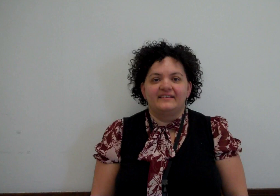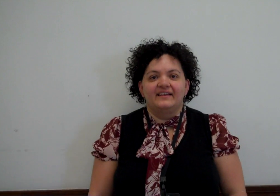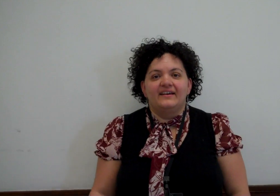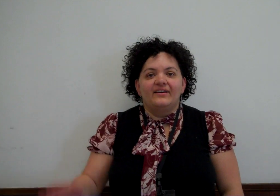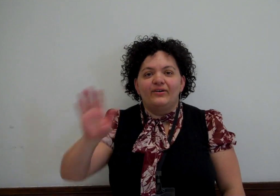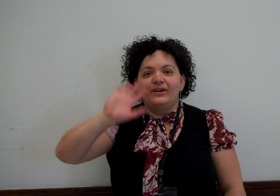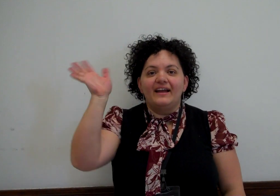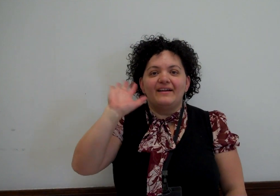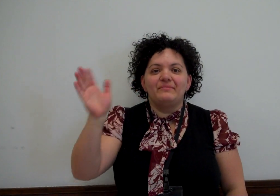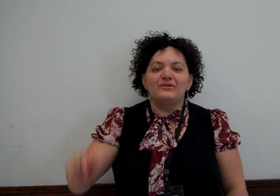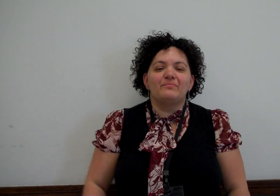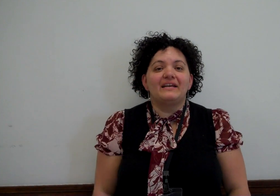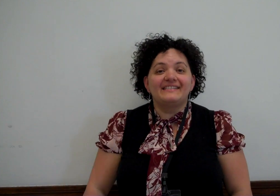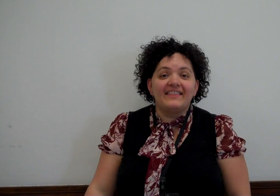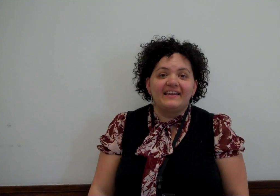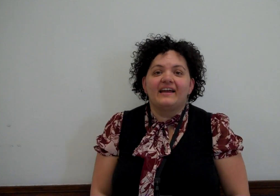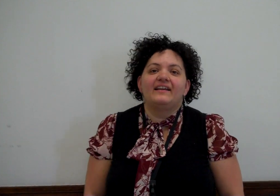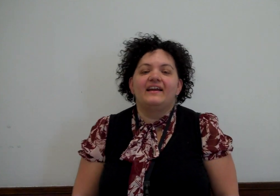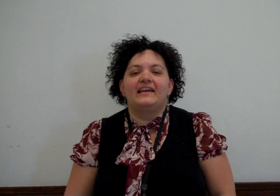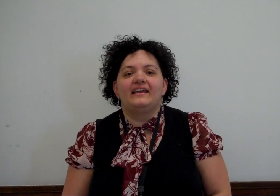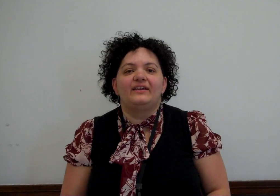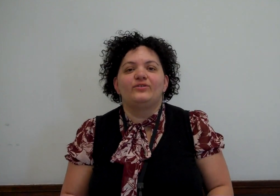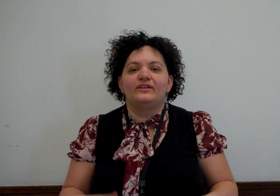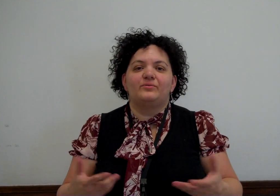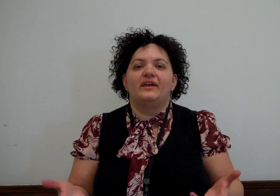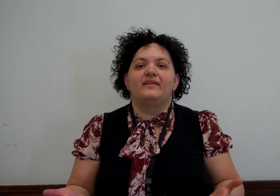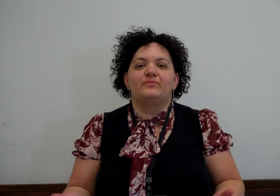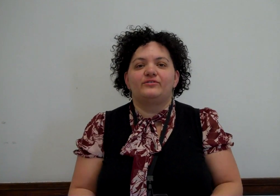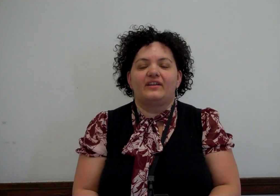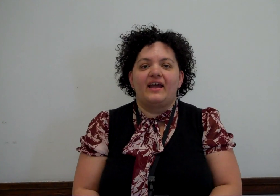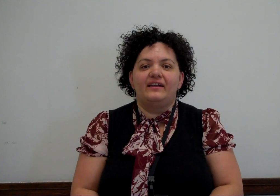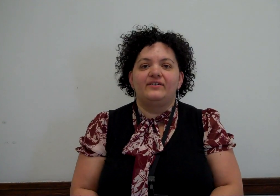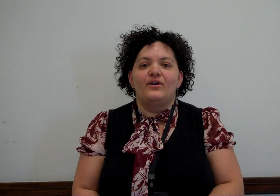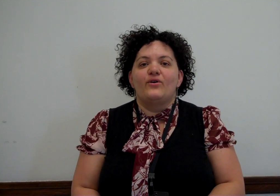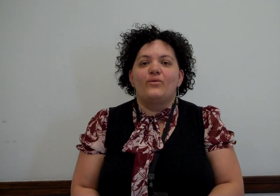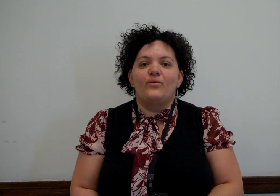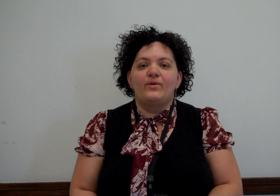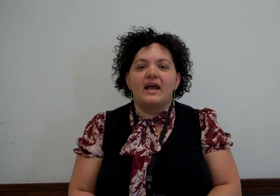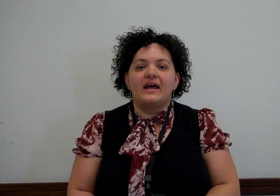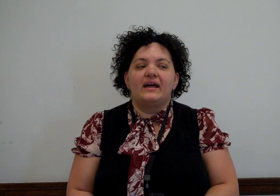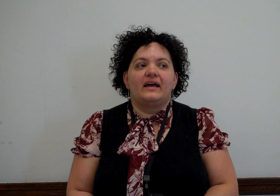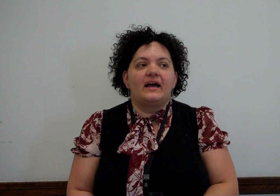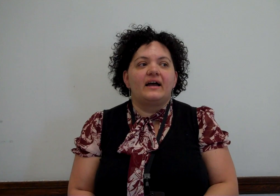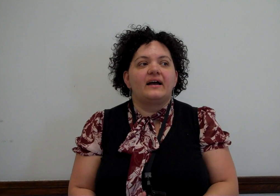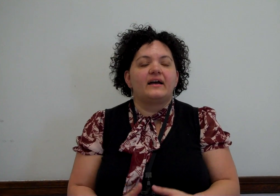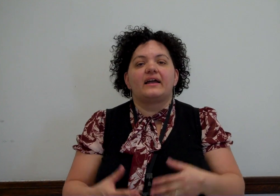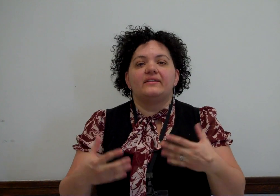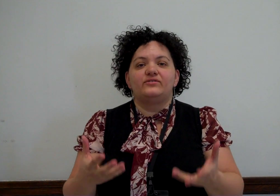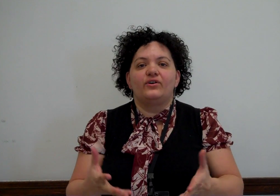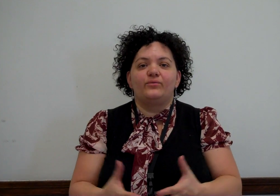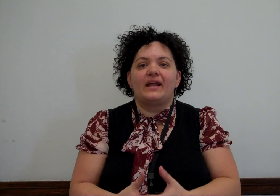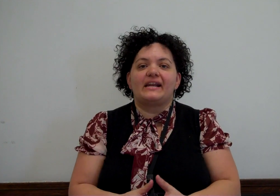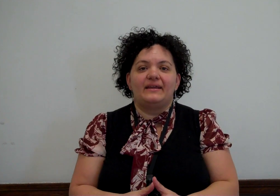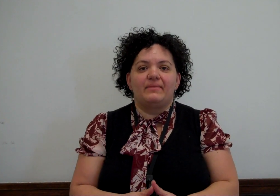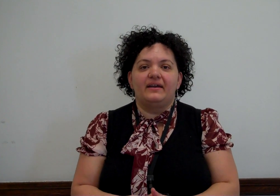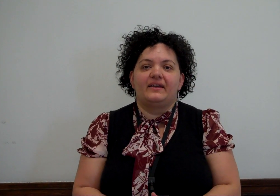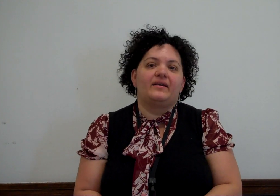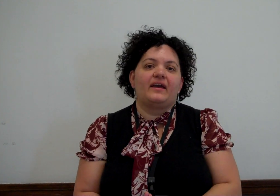Hola, mi nombre es Adriana y yo les voy a demostrar una canción, una rima que